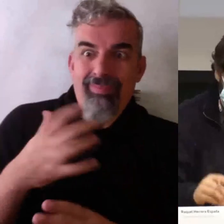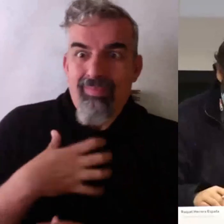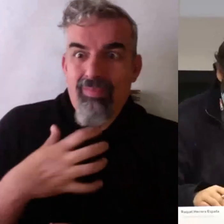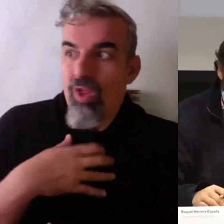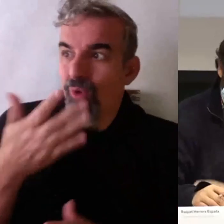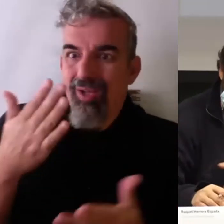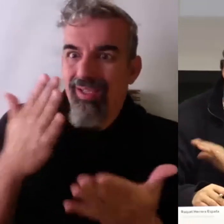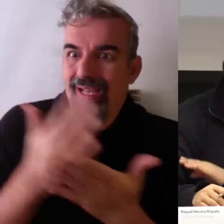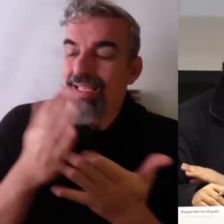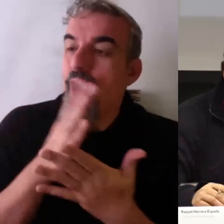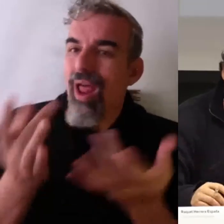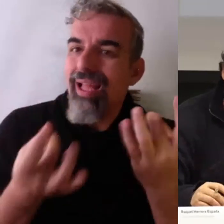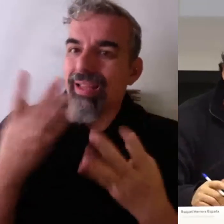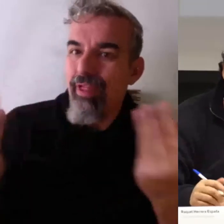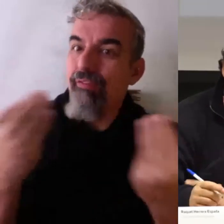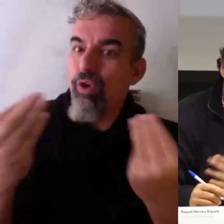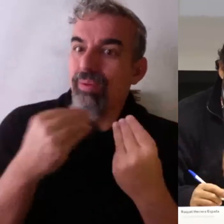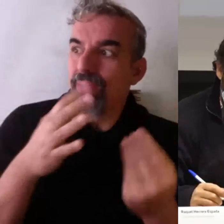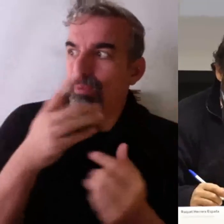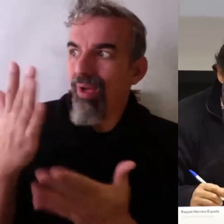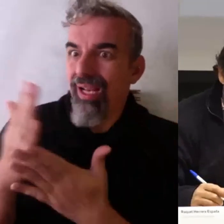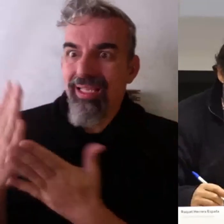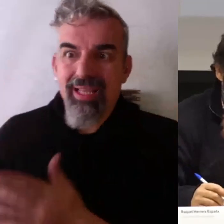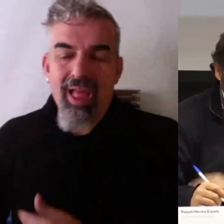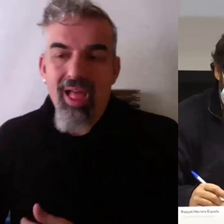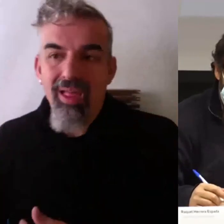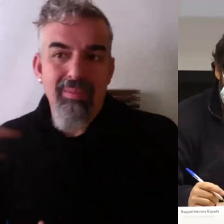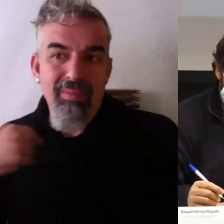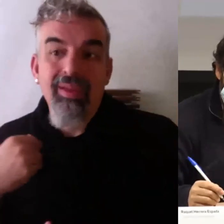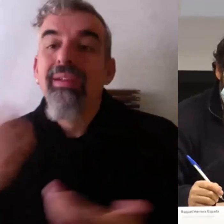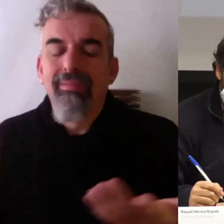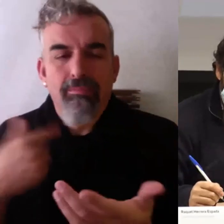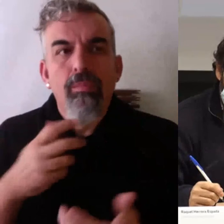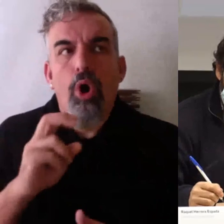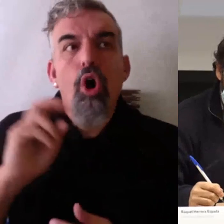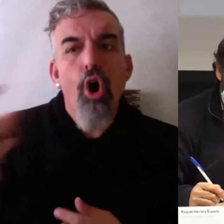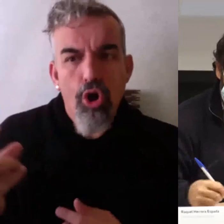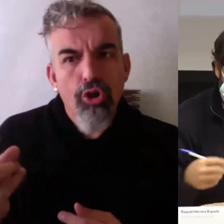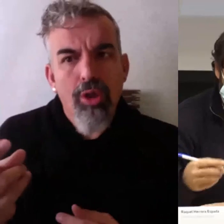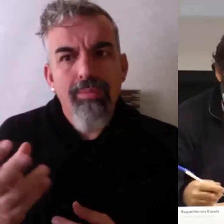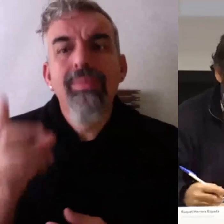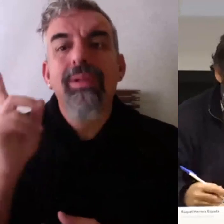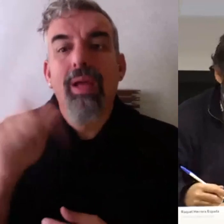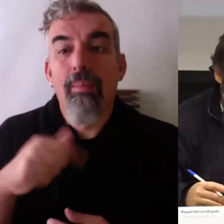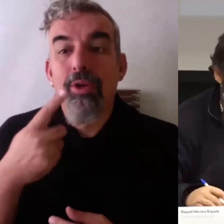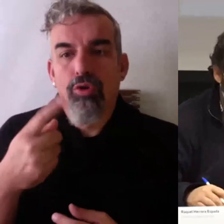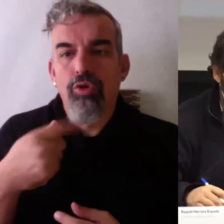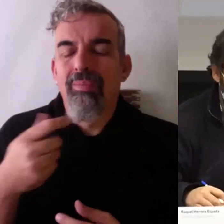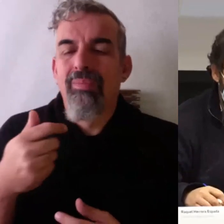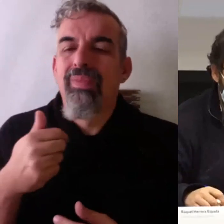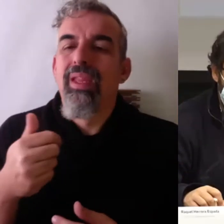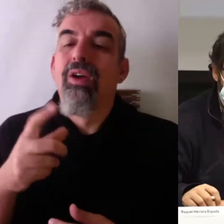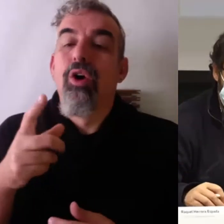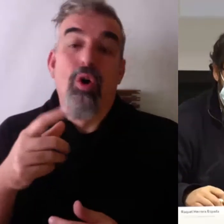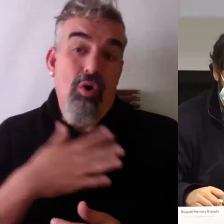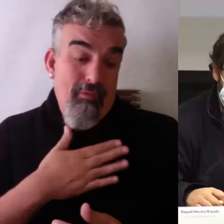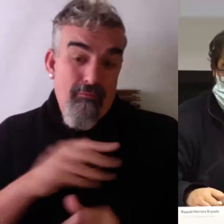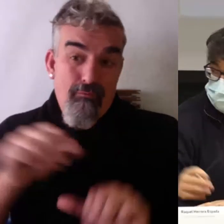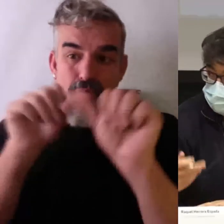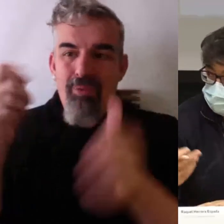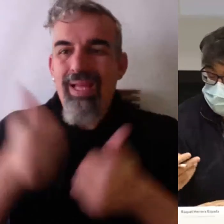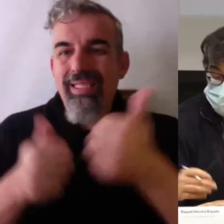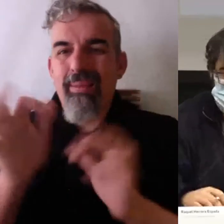clase. Pero es que además tiene otra dimensión. Nosotros, por ejemplo, hacemos examen de problemas y luego hacemos un examen,